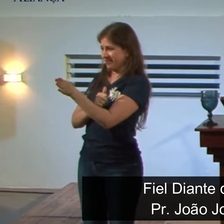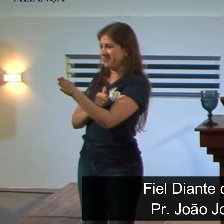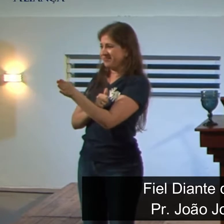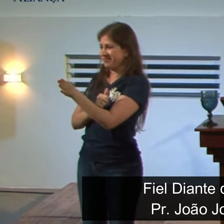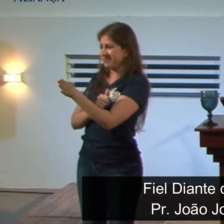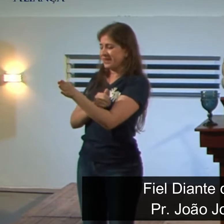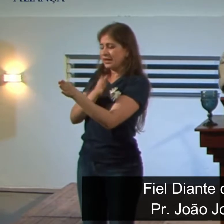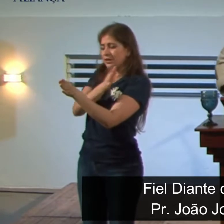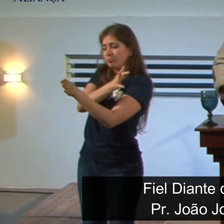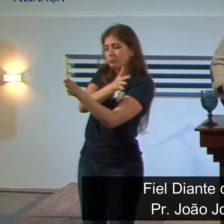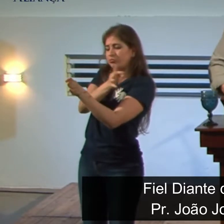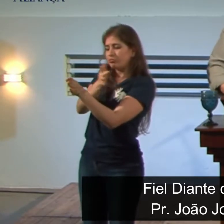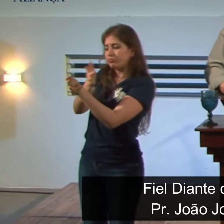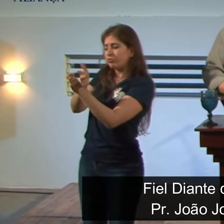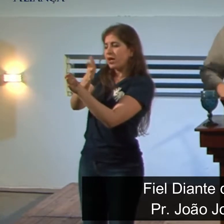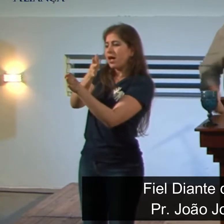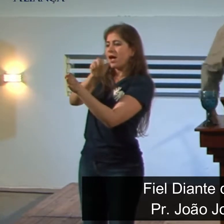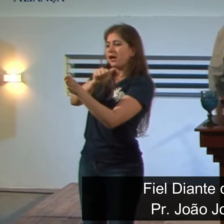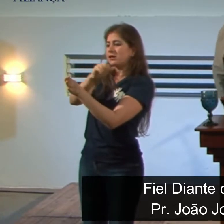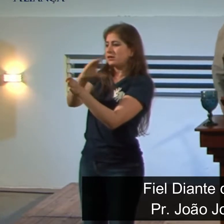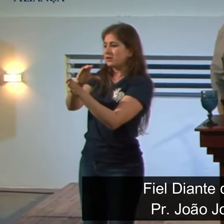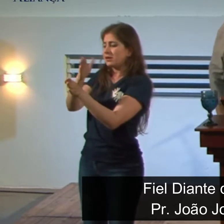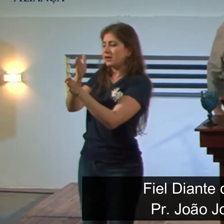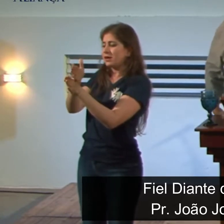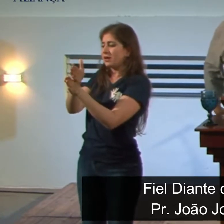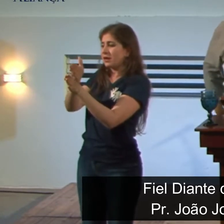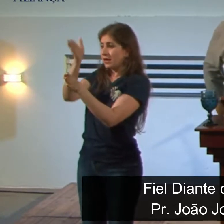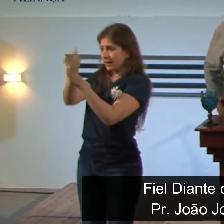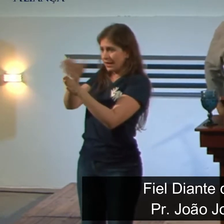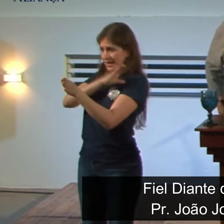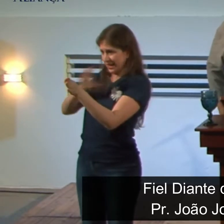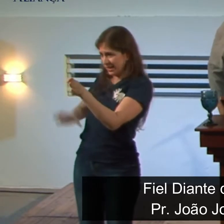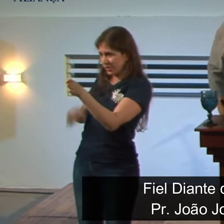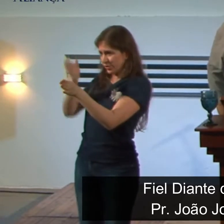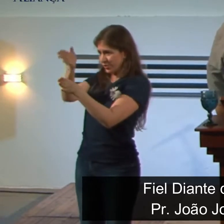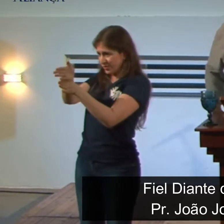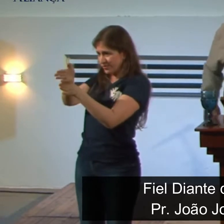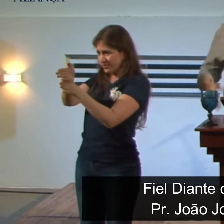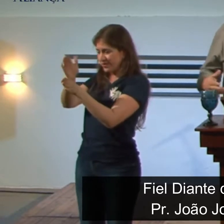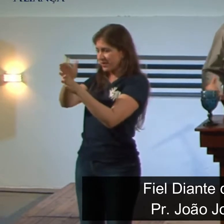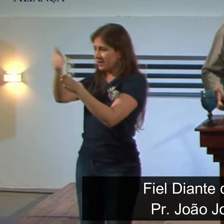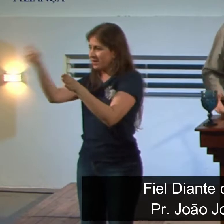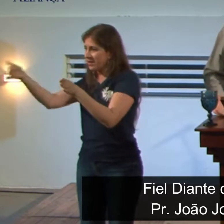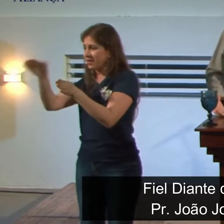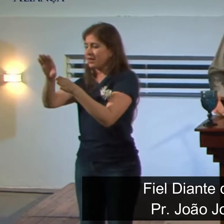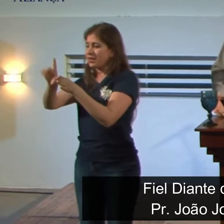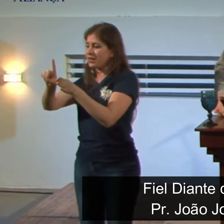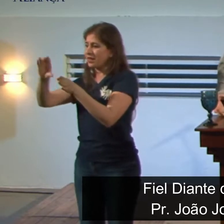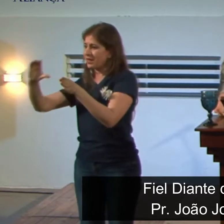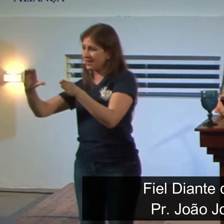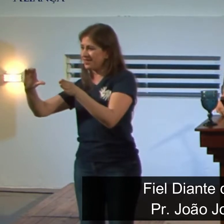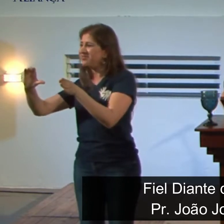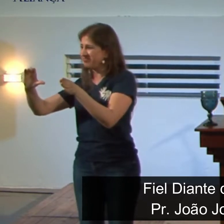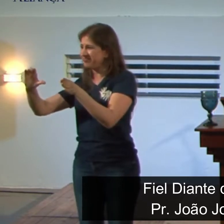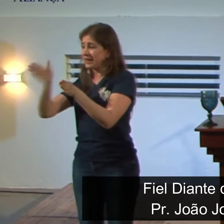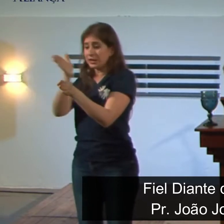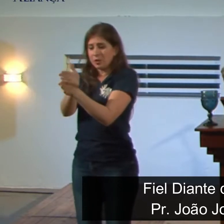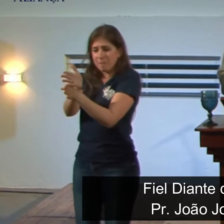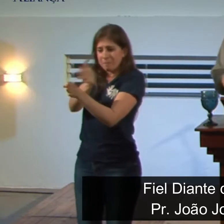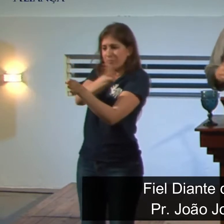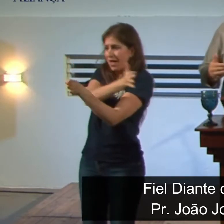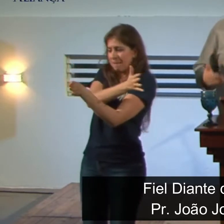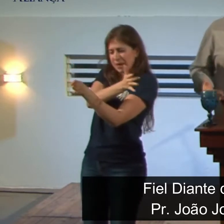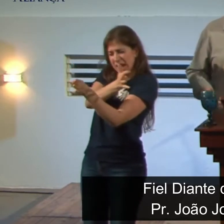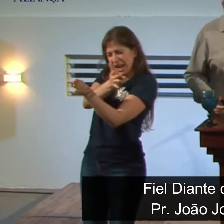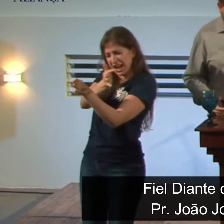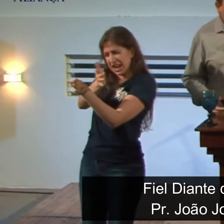aí de 60 anos aproximadamente. O enredo se passa no contexto do exílio babilônico, tendo seu